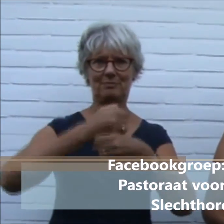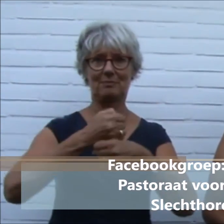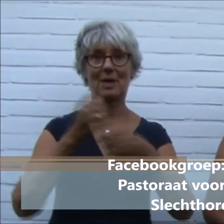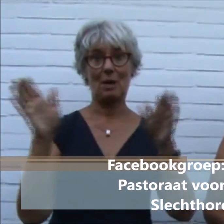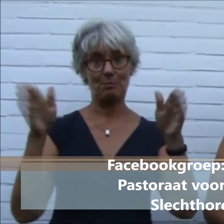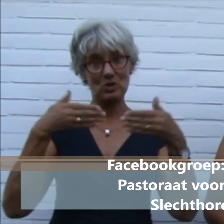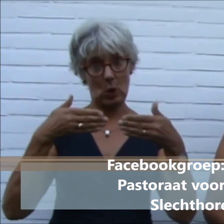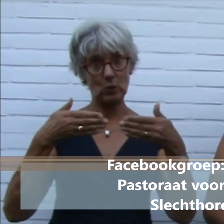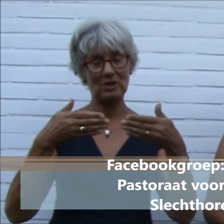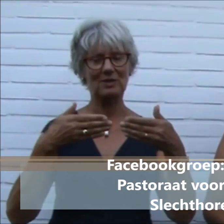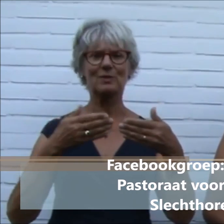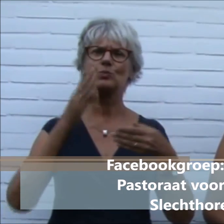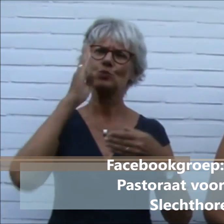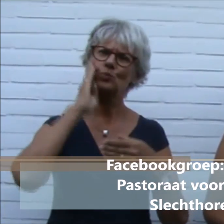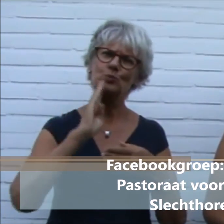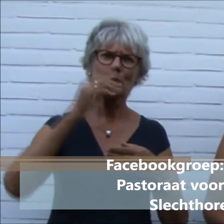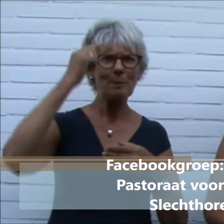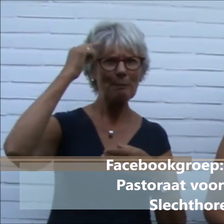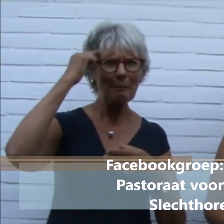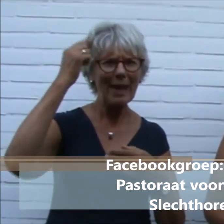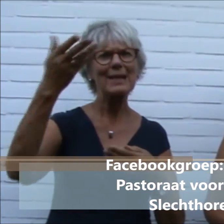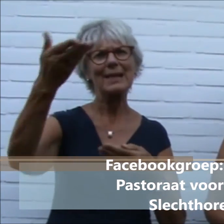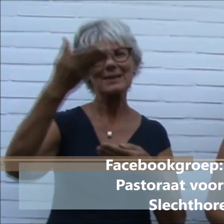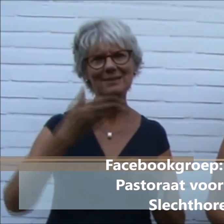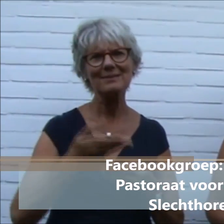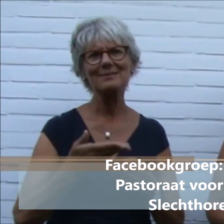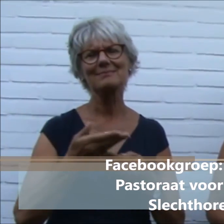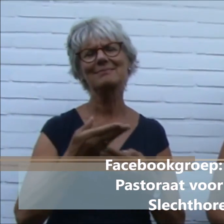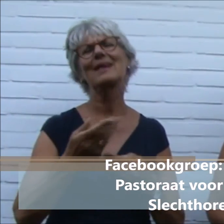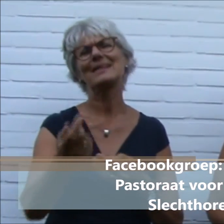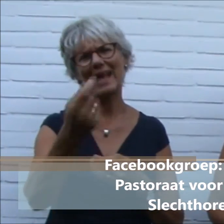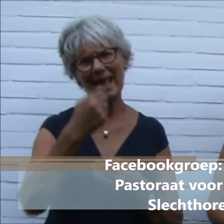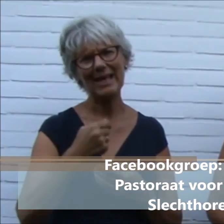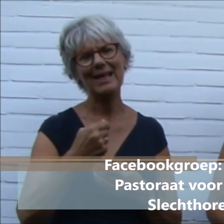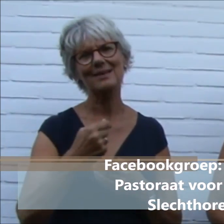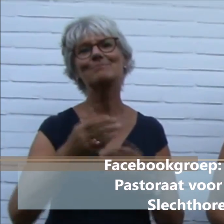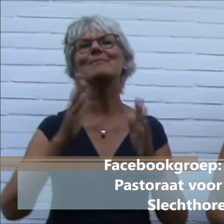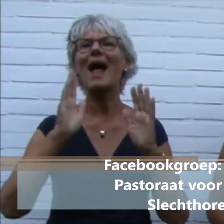je mening te geven en te reageren. Alvast bedankt!